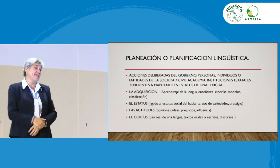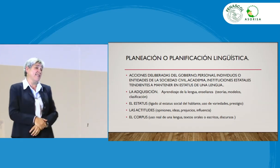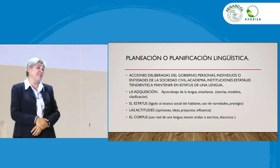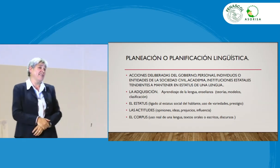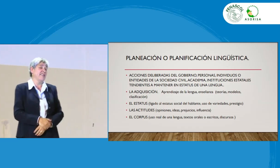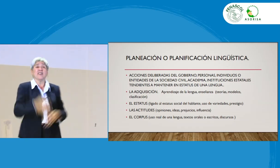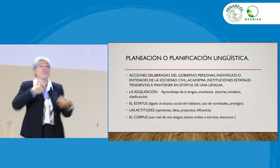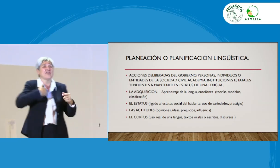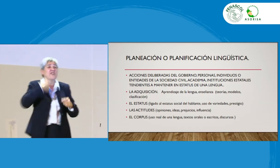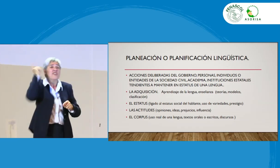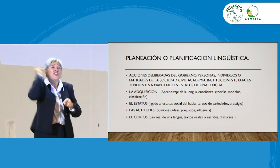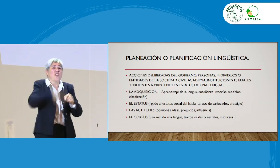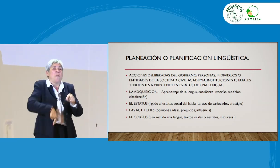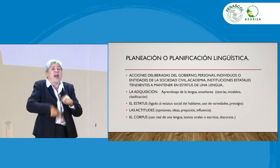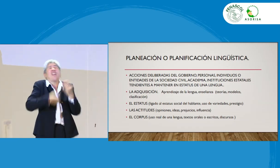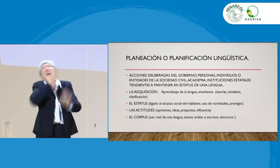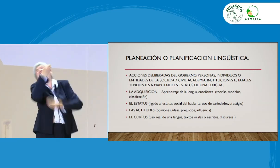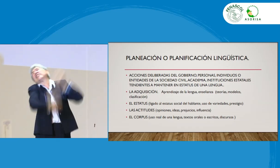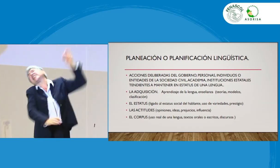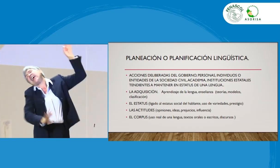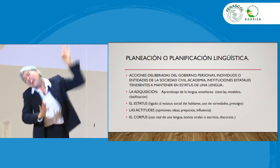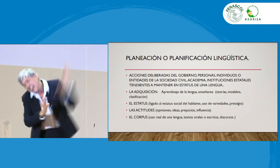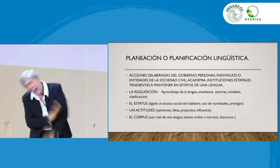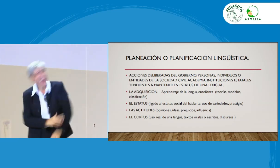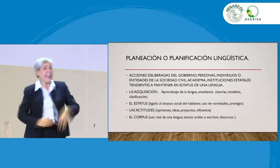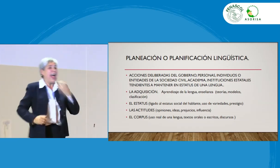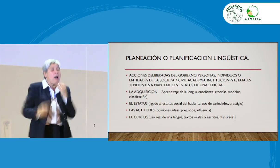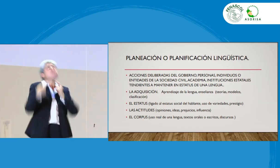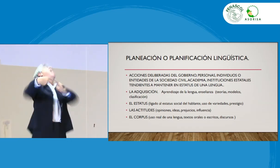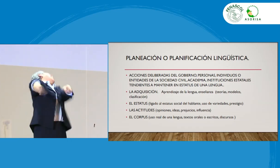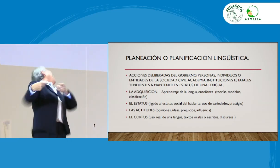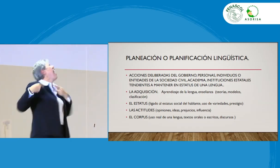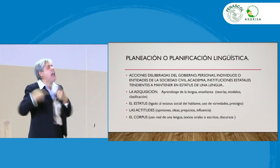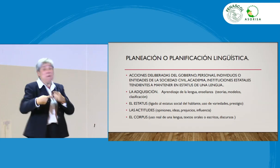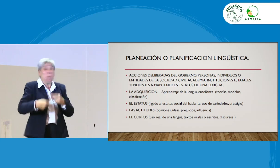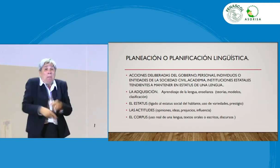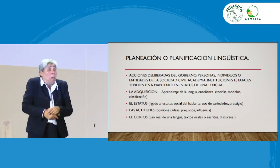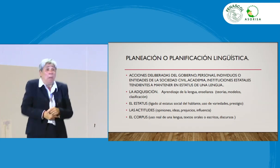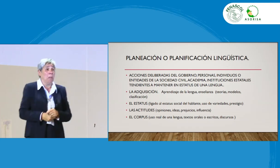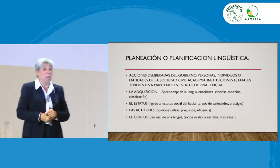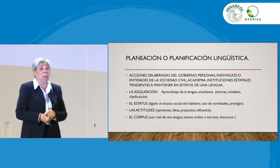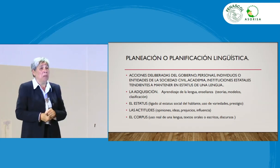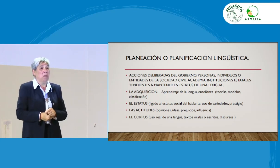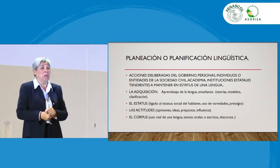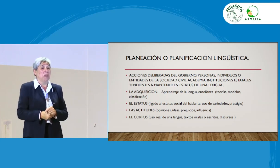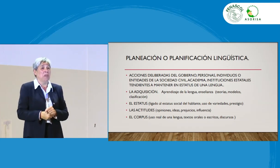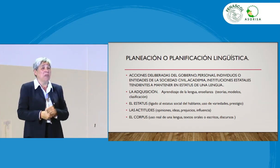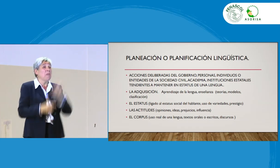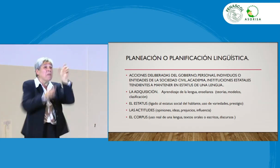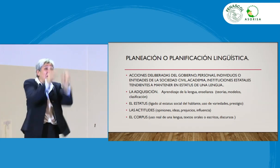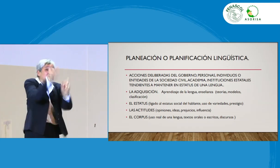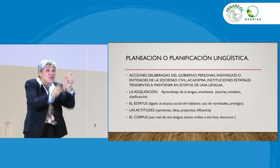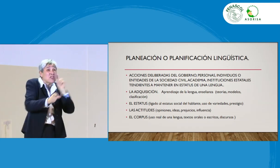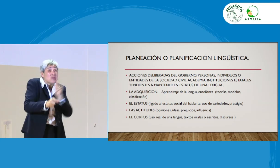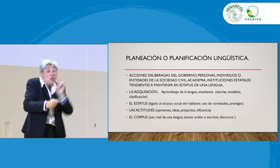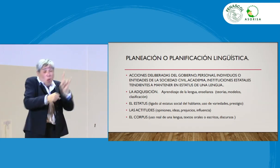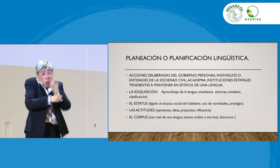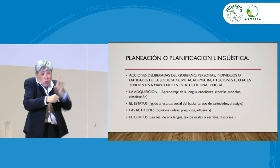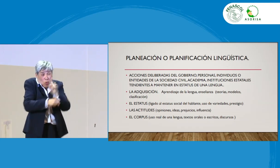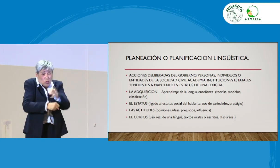determinada seña, en la comunidad, no podemos pelear, podemos hacer lo que sea, pero si las personas sordas están usando